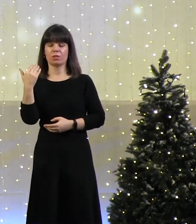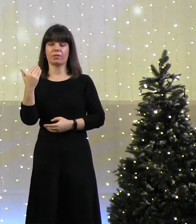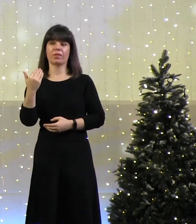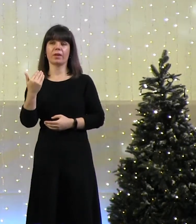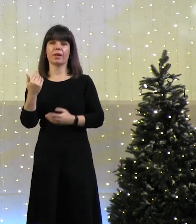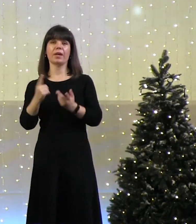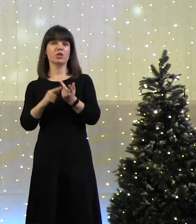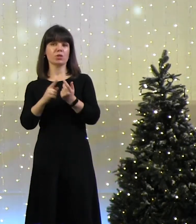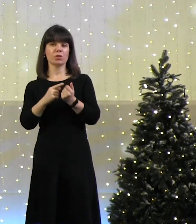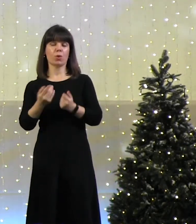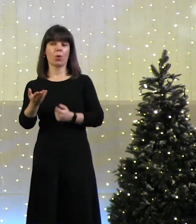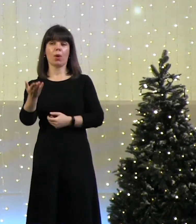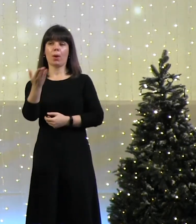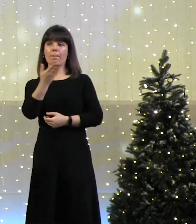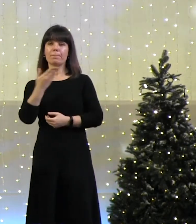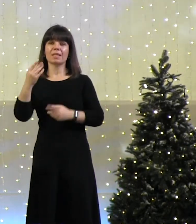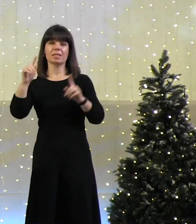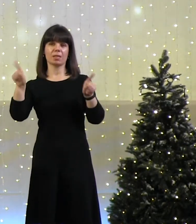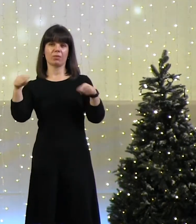сотворим.